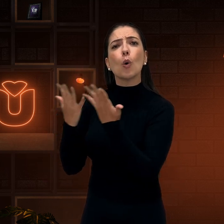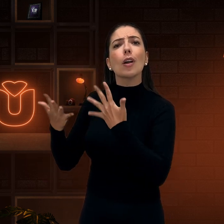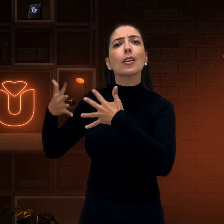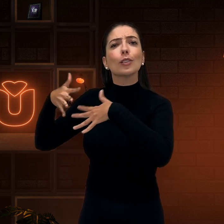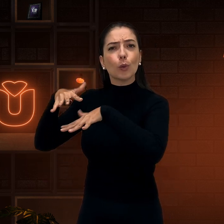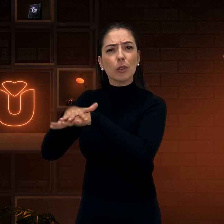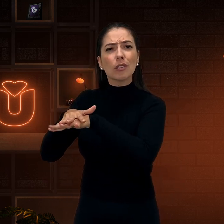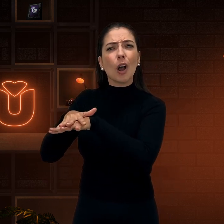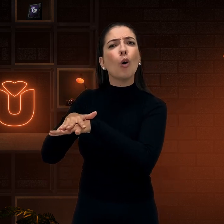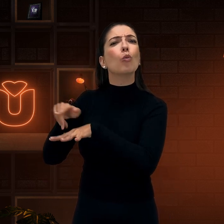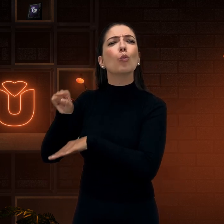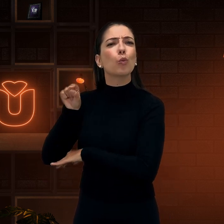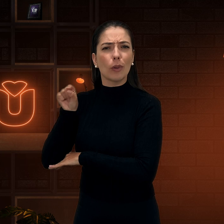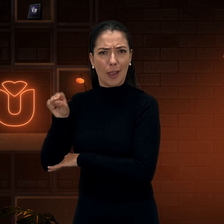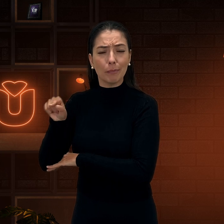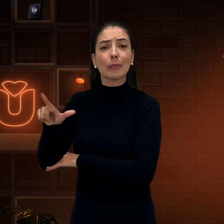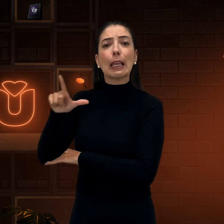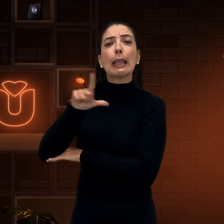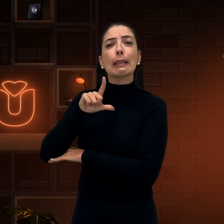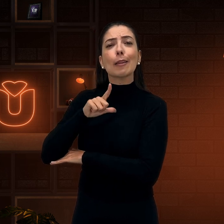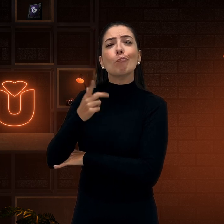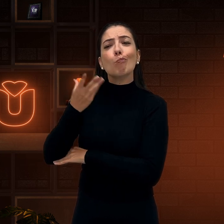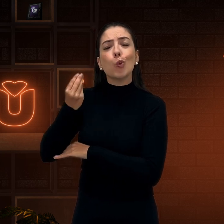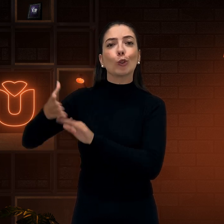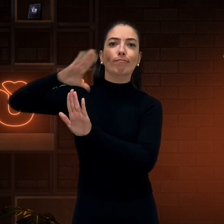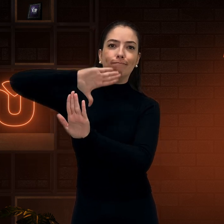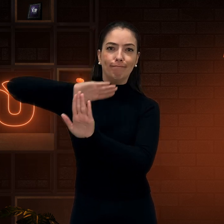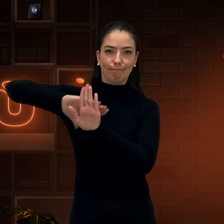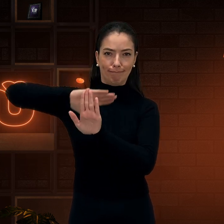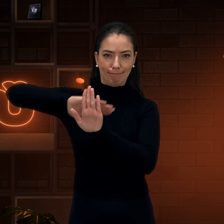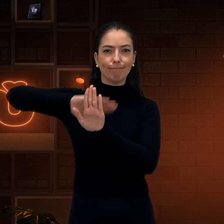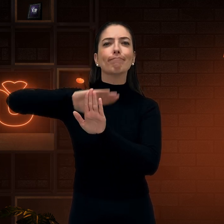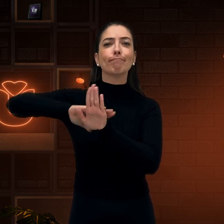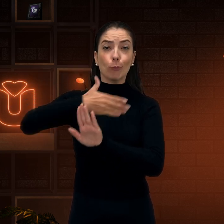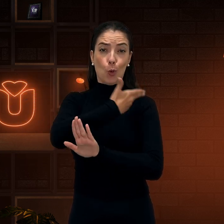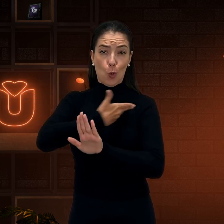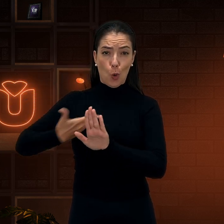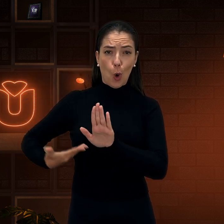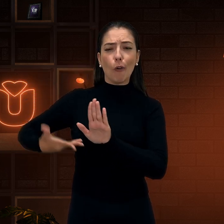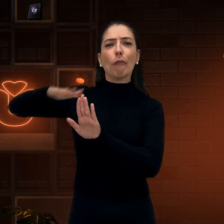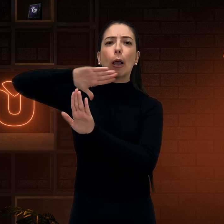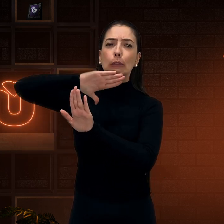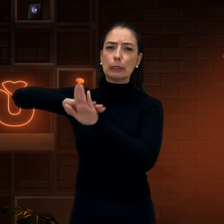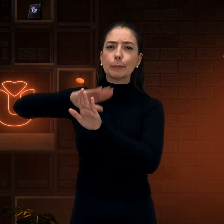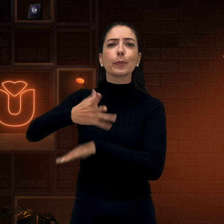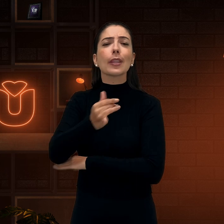Já a escola inclusiva, ela tem muita coisa por trás, que o governo